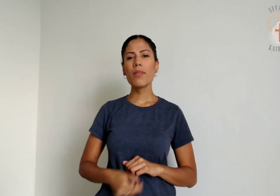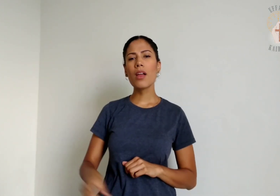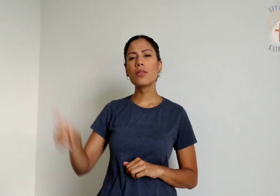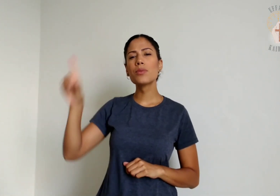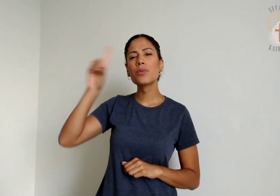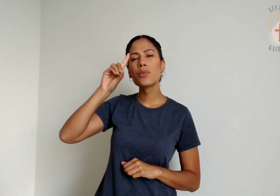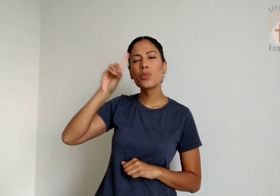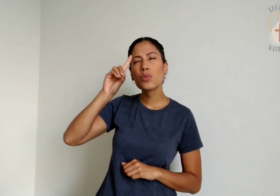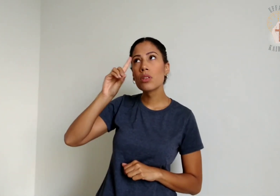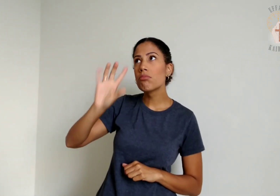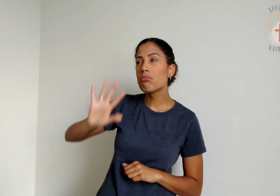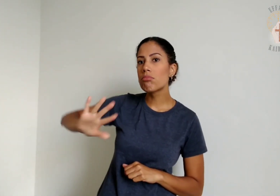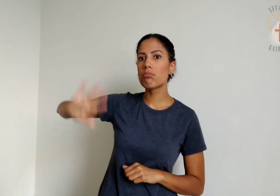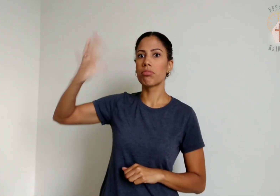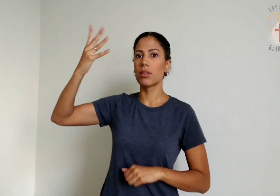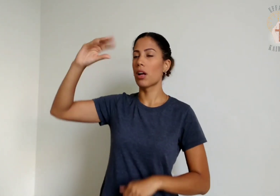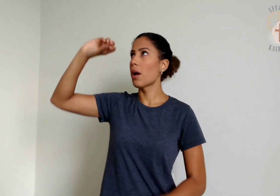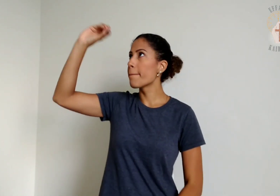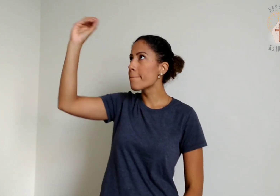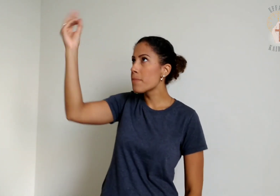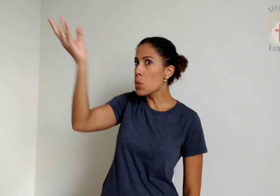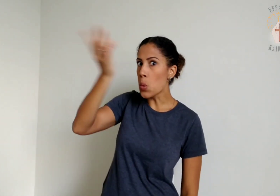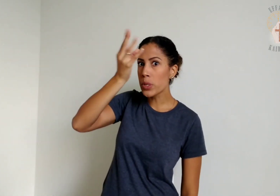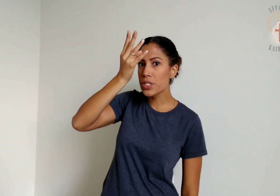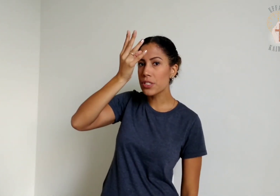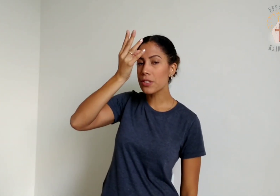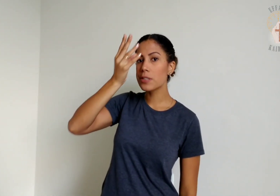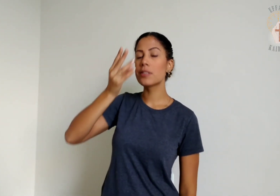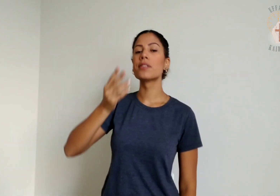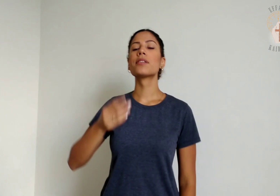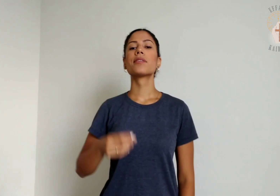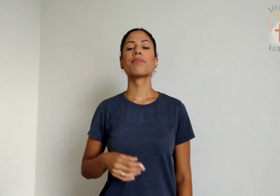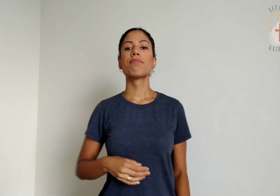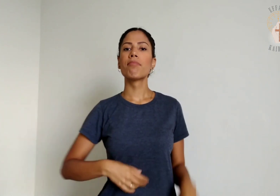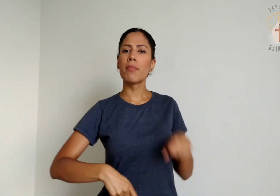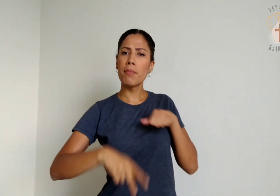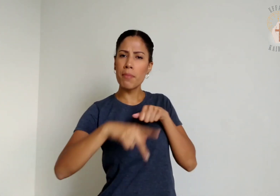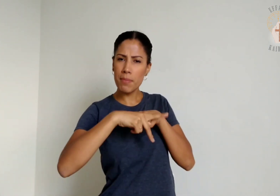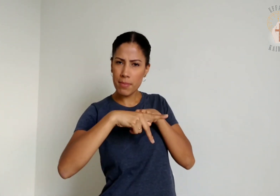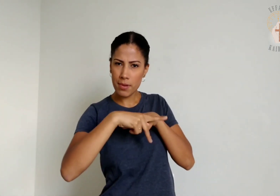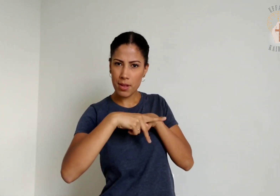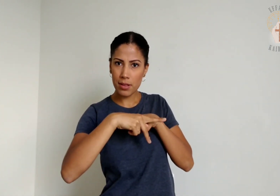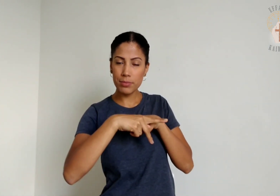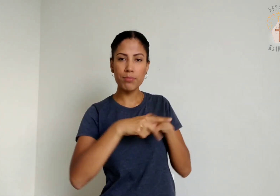No dia de Pentecostes, Pedro de pé,